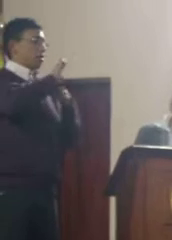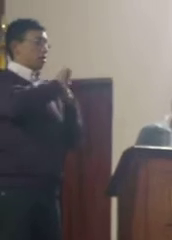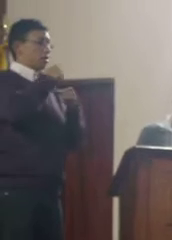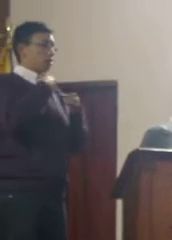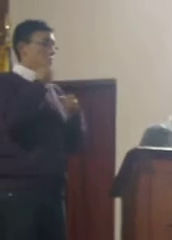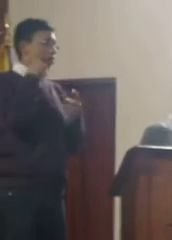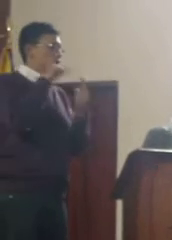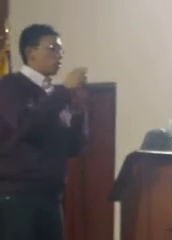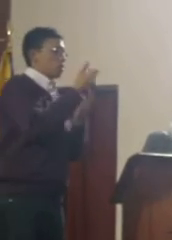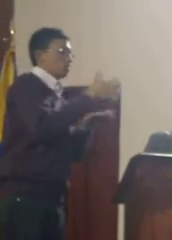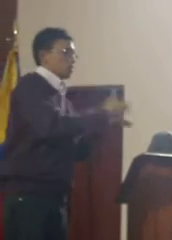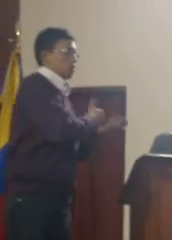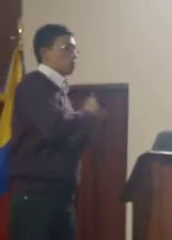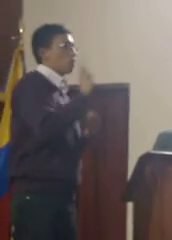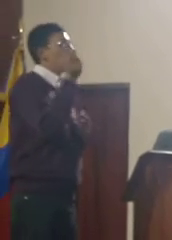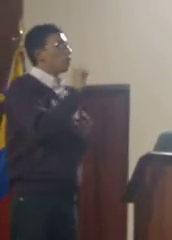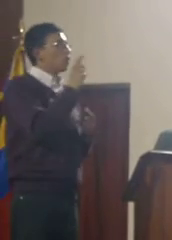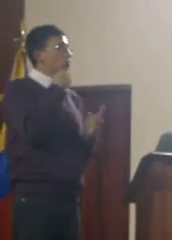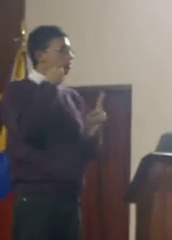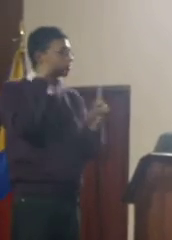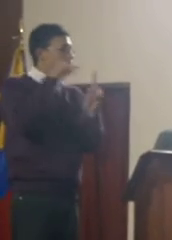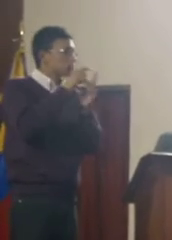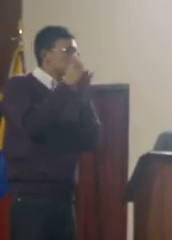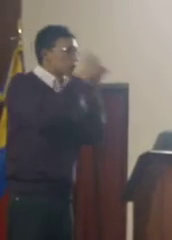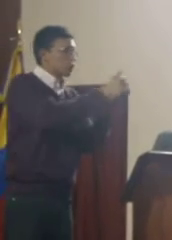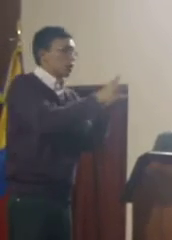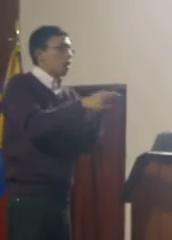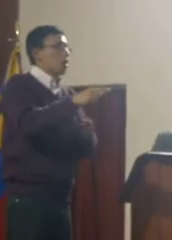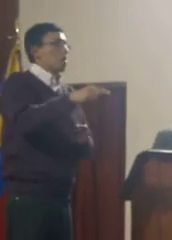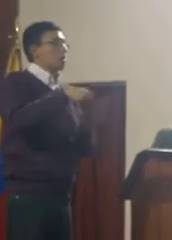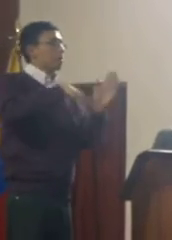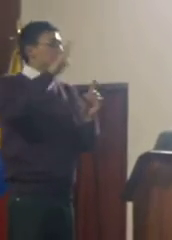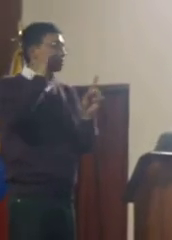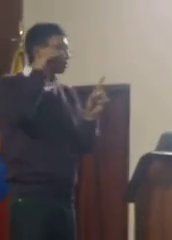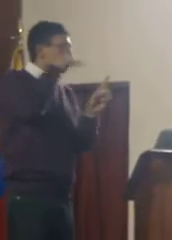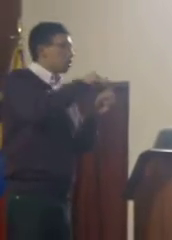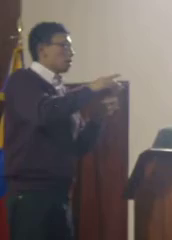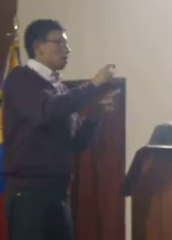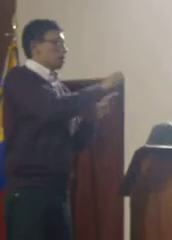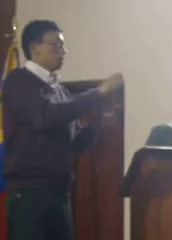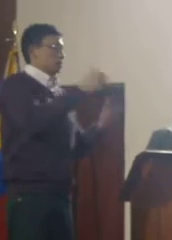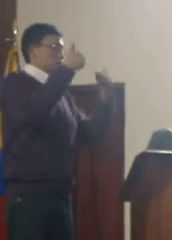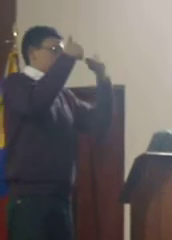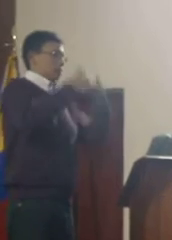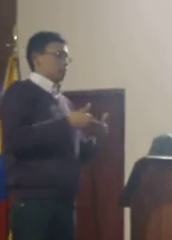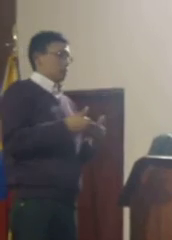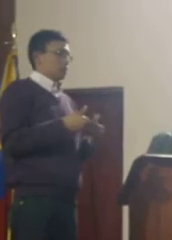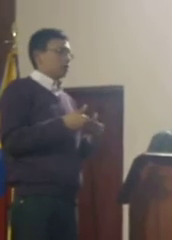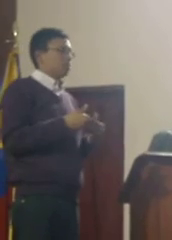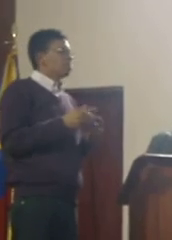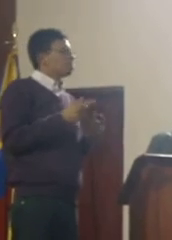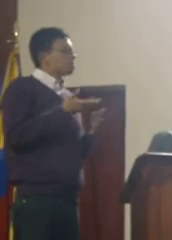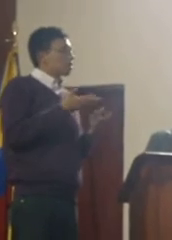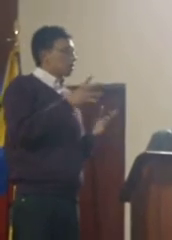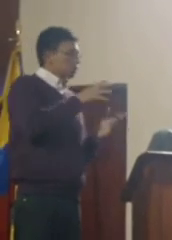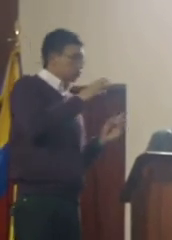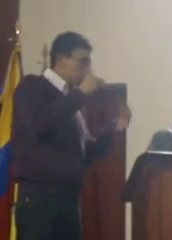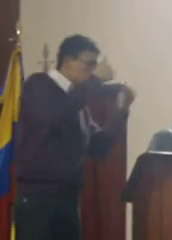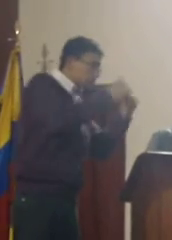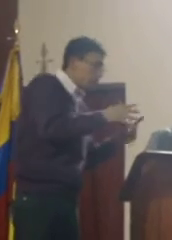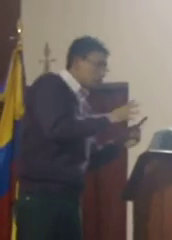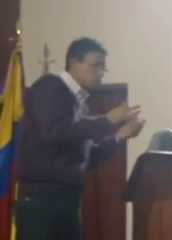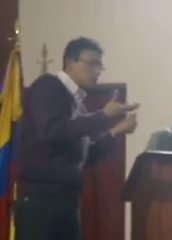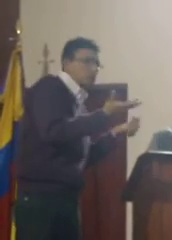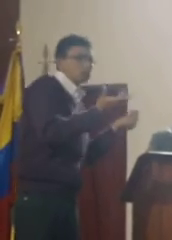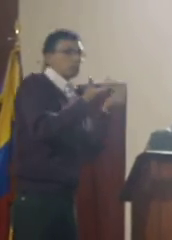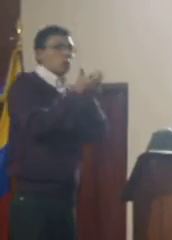...sociales promover el desarrollo integral de la población con discapacidad y población vulnerable para su incorporación plena en la sociedad fundamentada de los